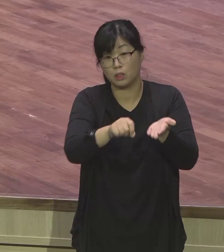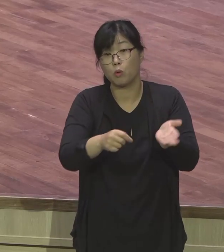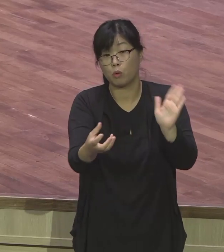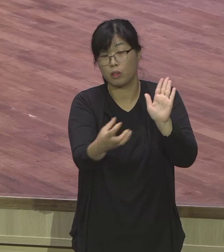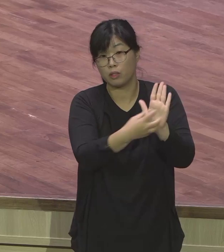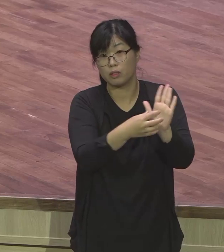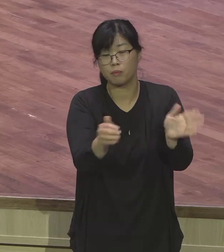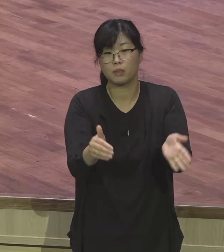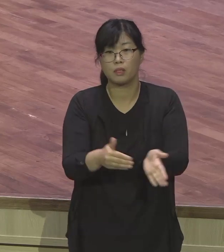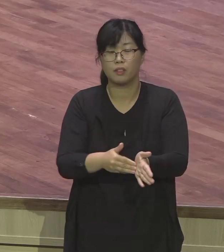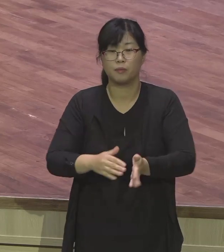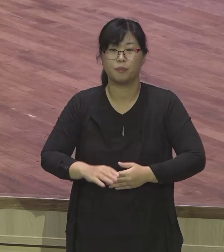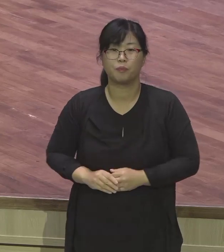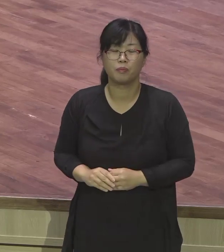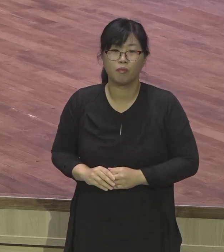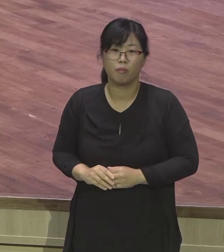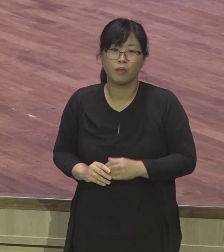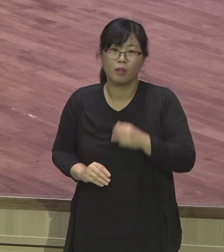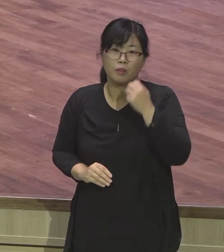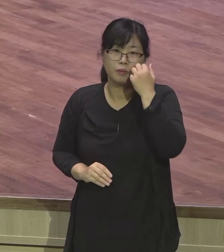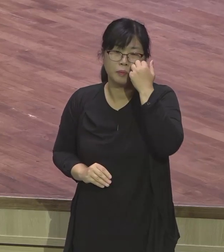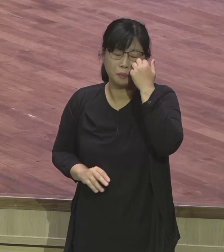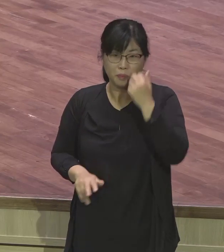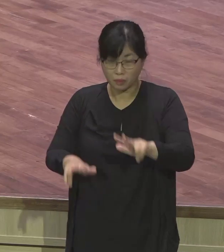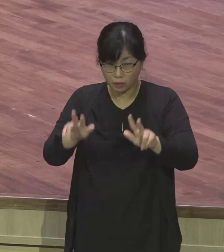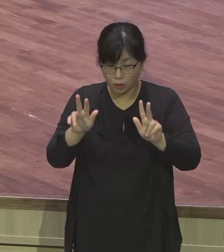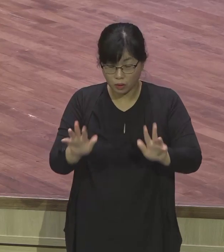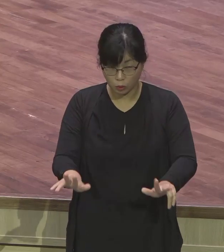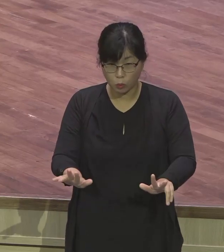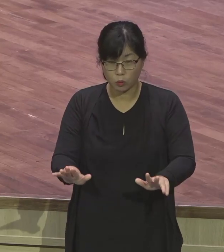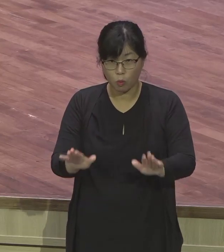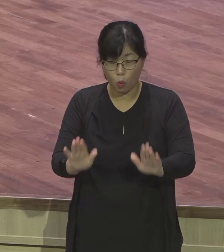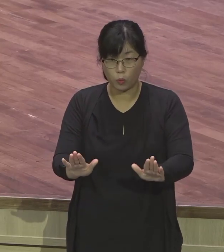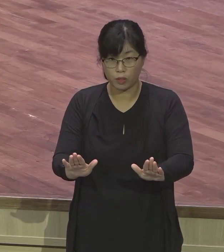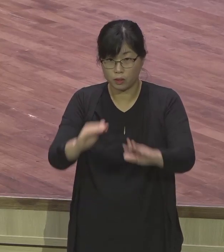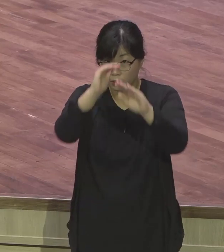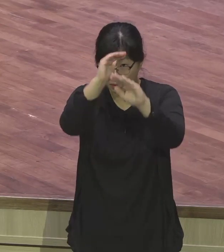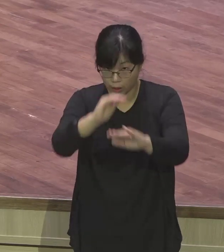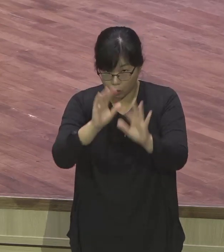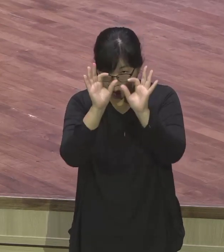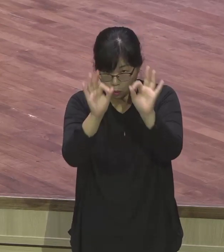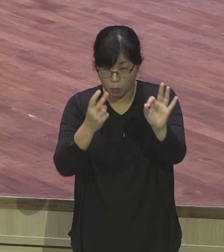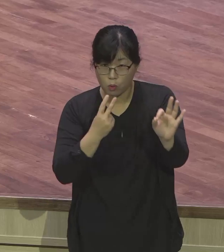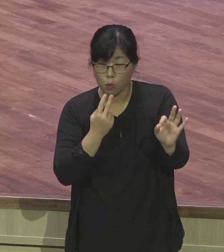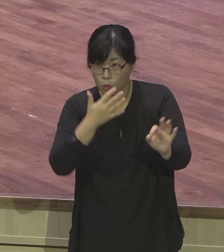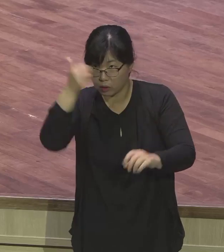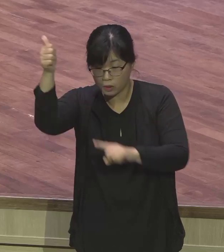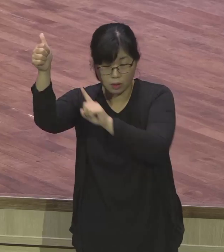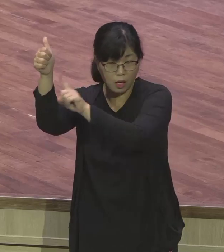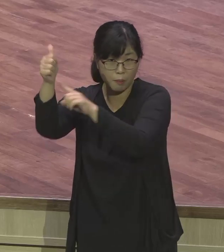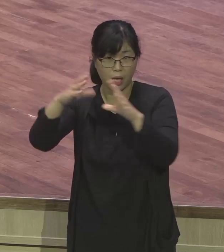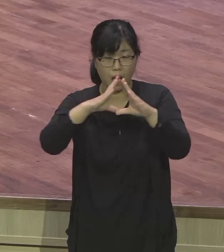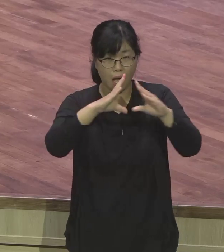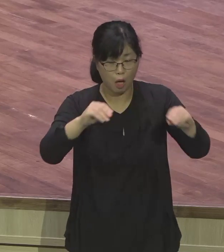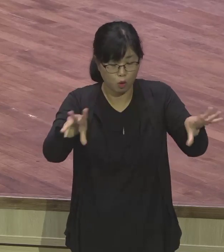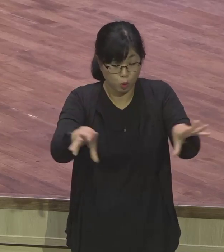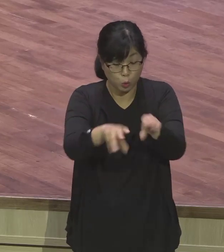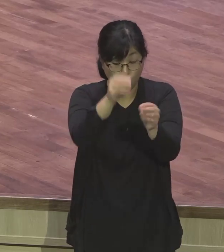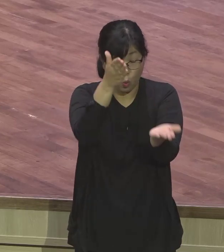애급의 총리가 되는 내용이 기록이 되고 있습니다. 자, 형들의 시기와 미움으로 애급의 노예로 그렇게